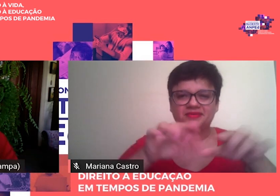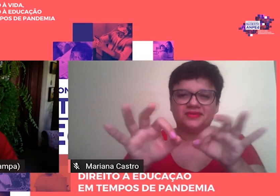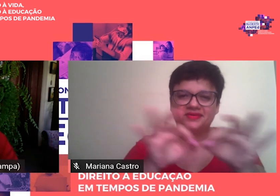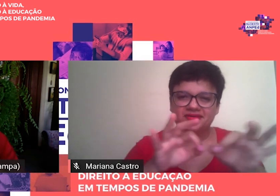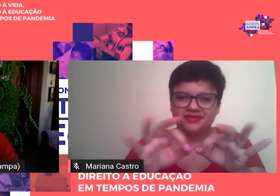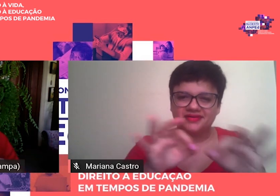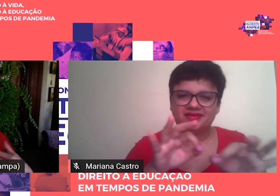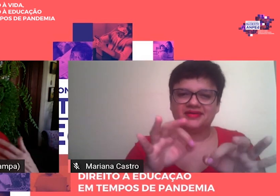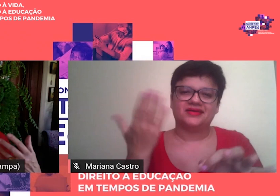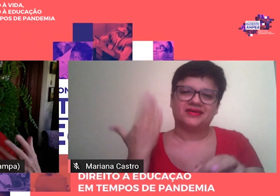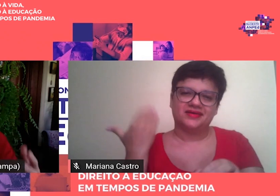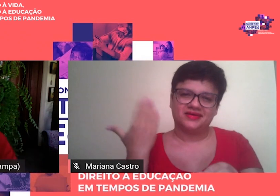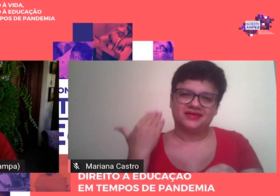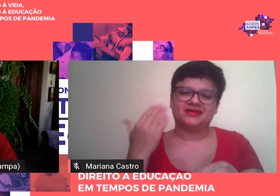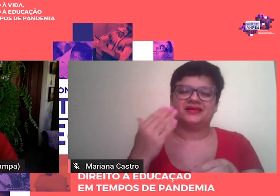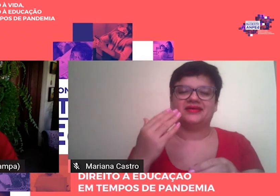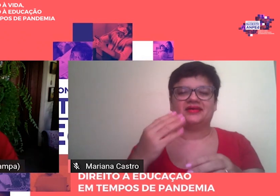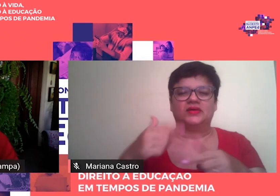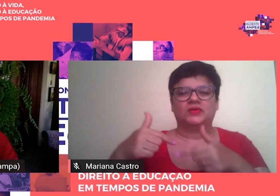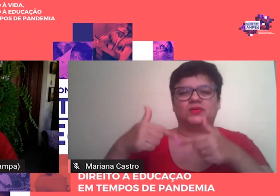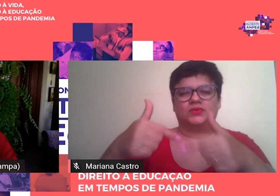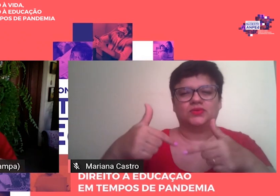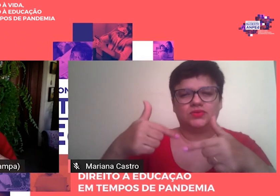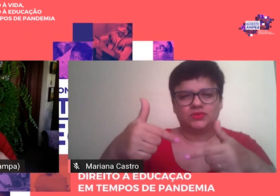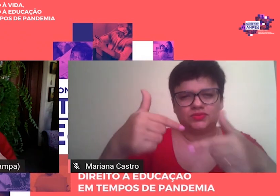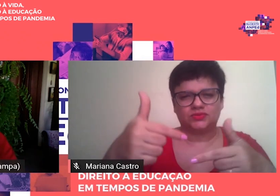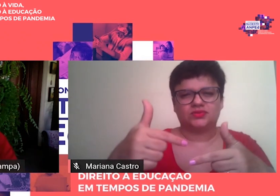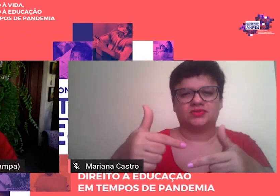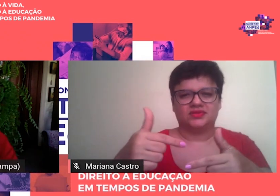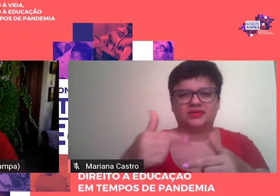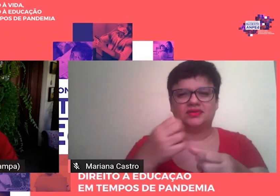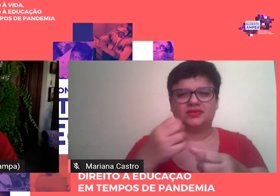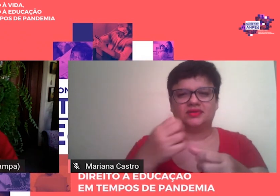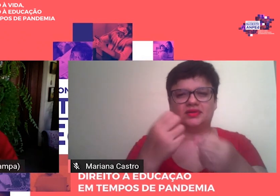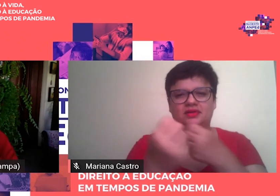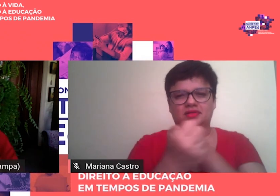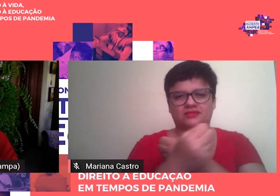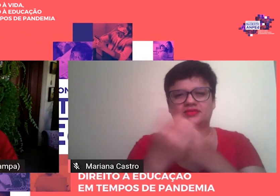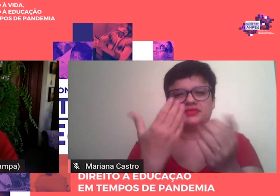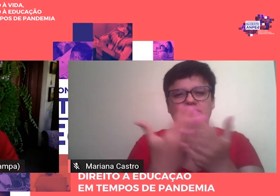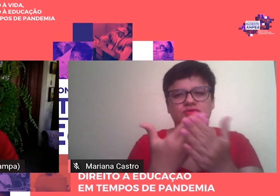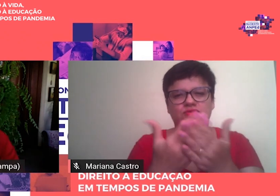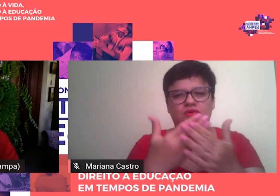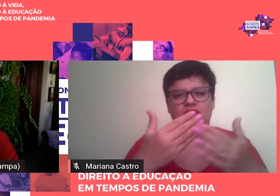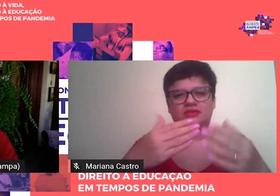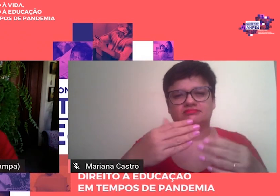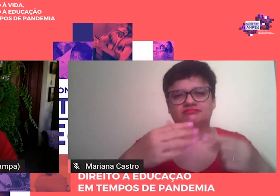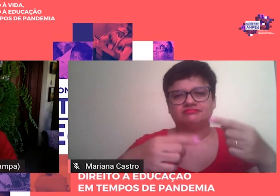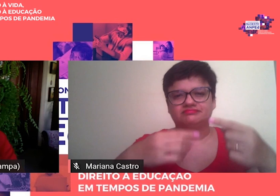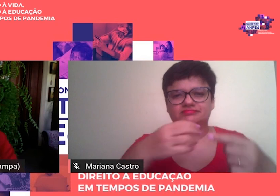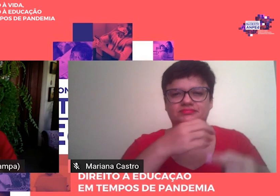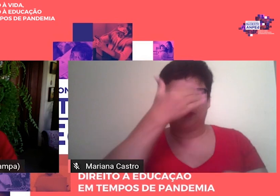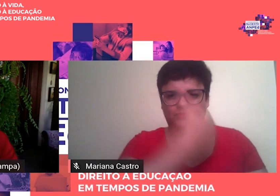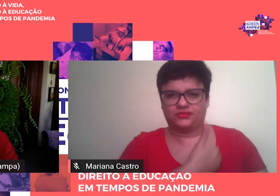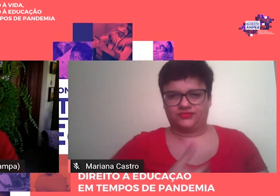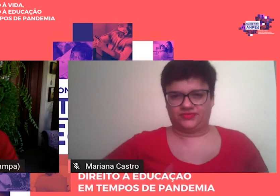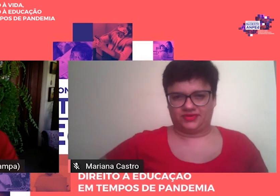Defesa da Escola Pública, na Constituinte, na elaboração da LDB, e de lá para frente,